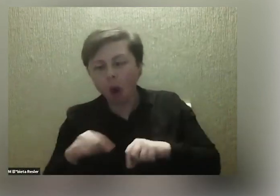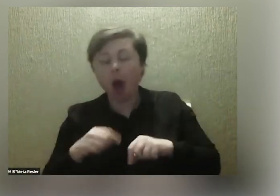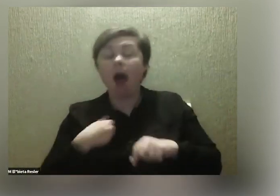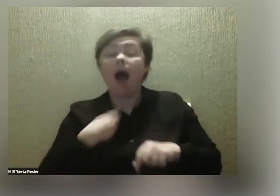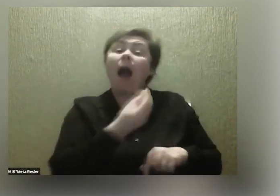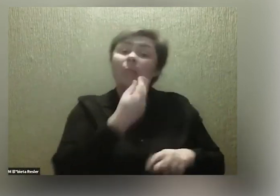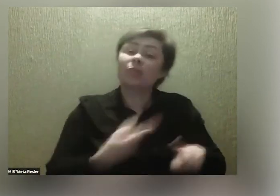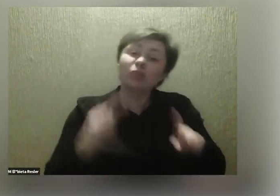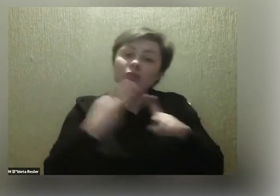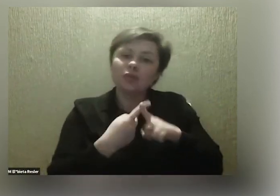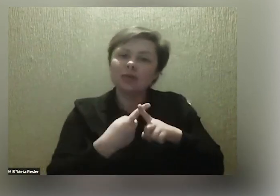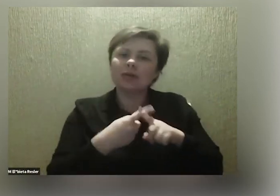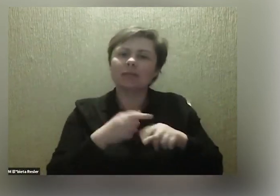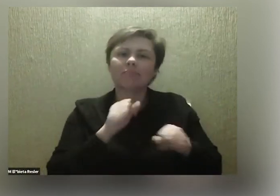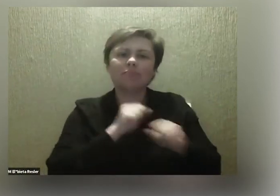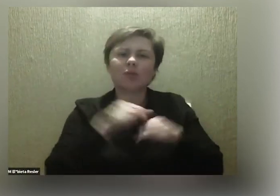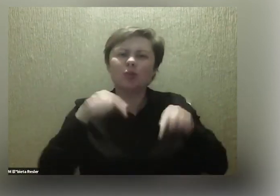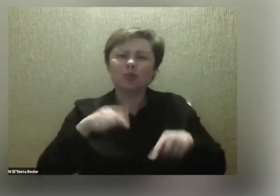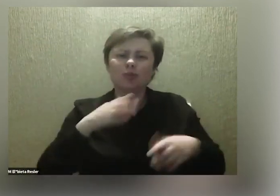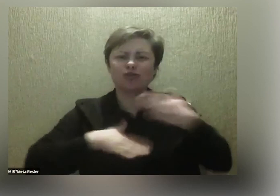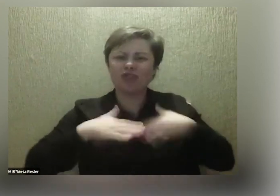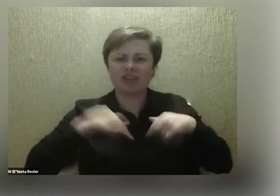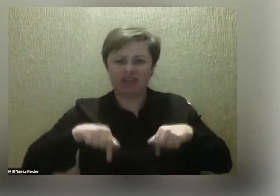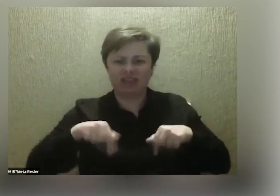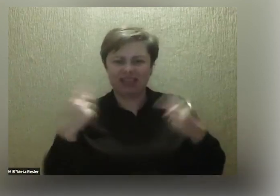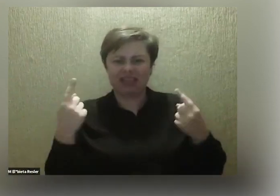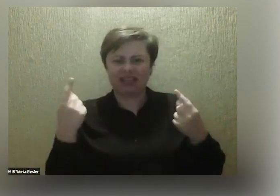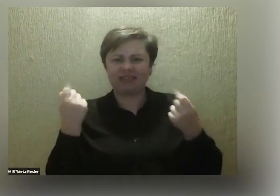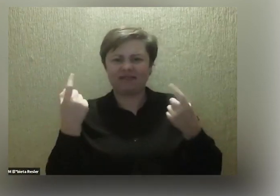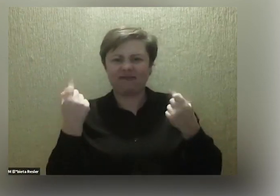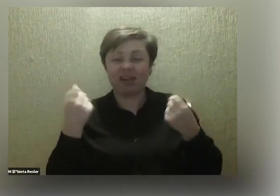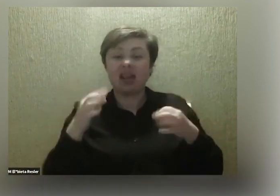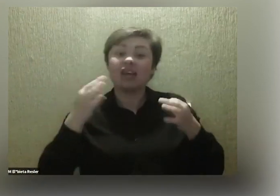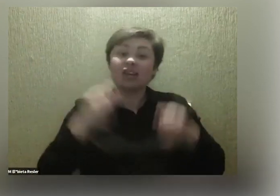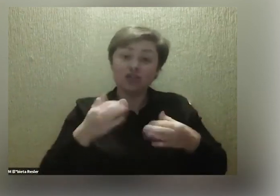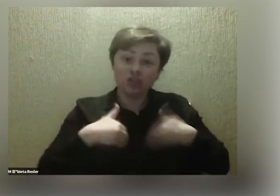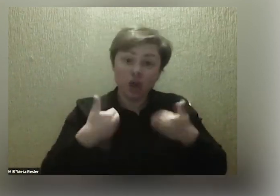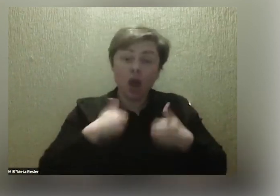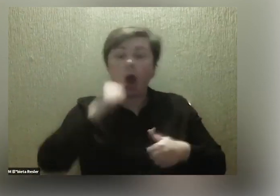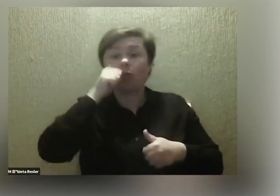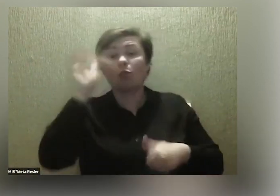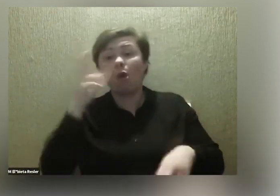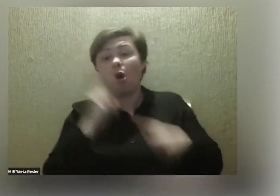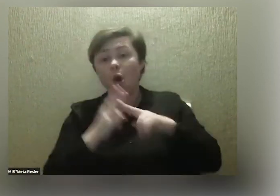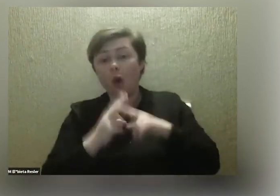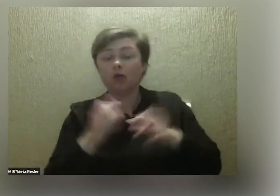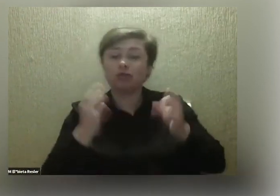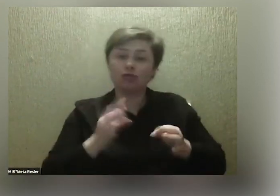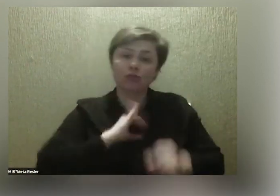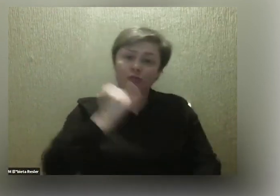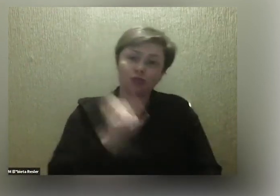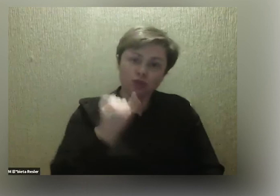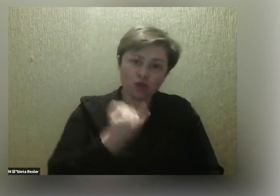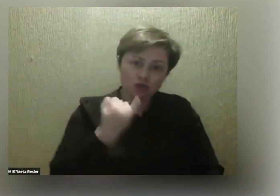tego bycia tu i teraz i cieszenie się chwilą, bo dzisiaj jesteśmy zdrowi, jutro możemy być chorzy. Dzisiaj moje dziecko